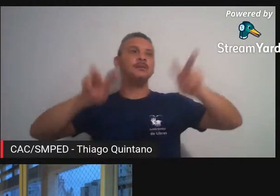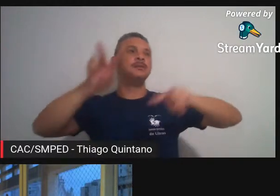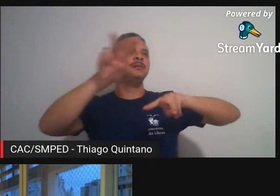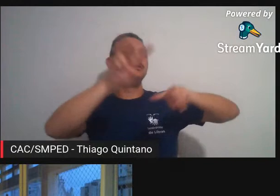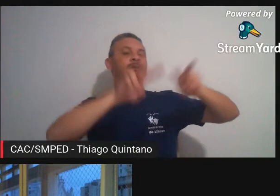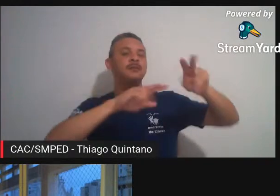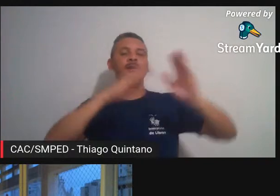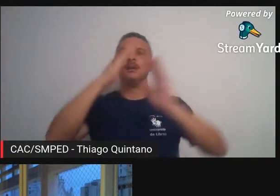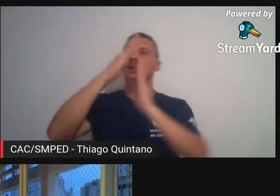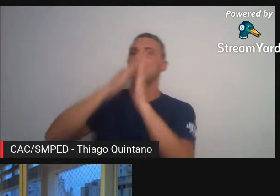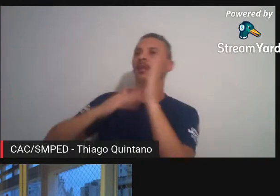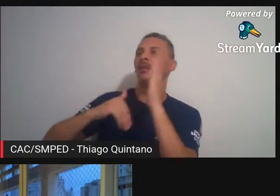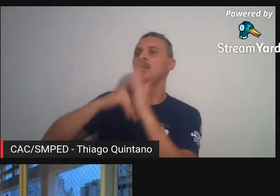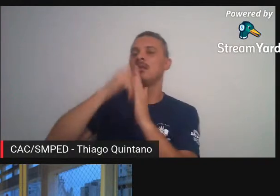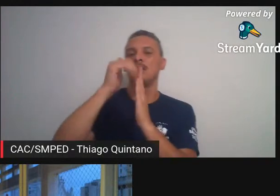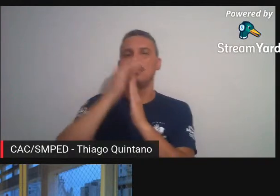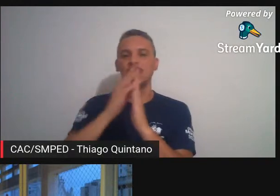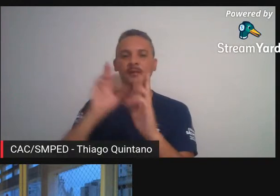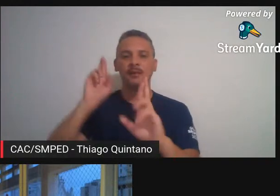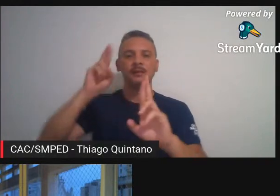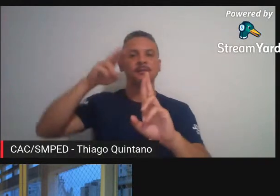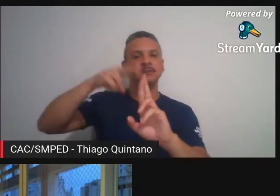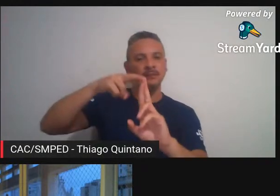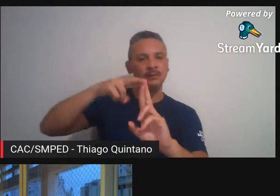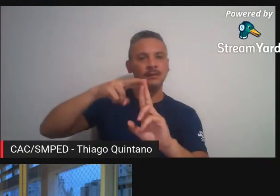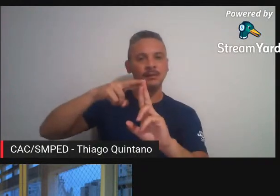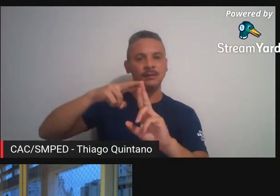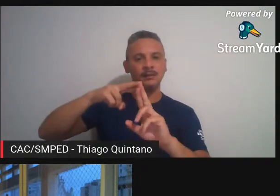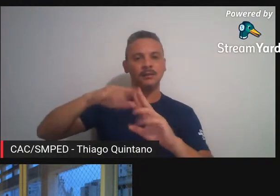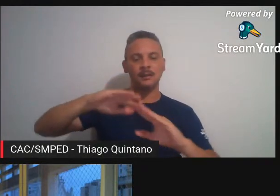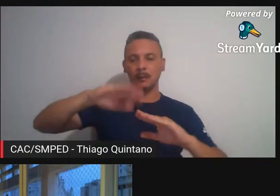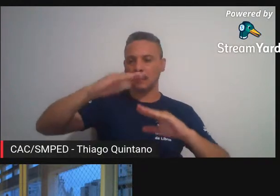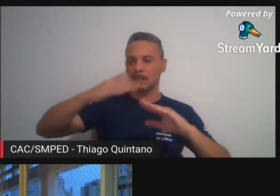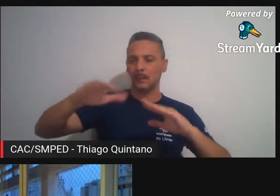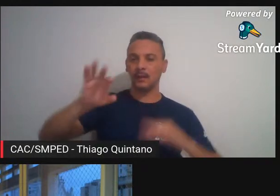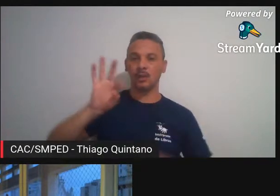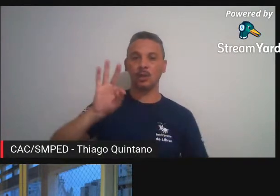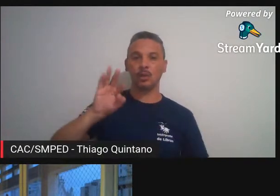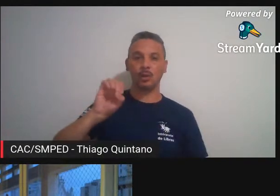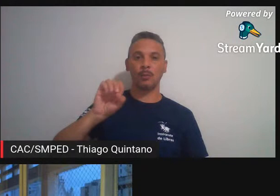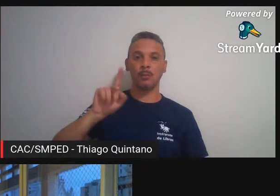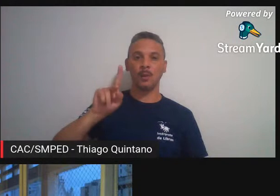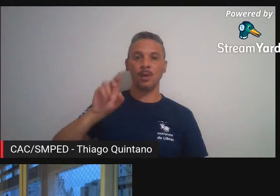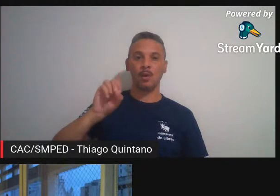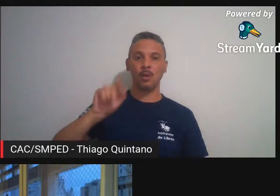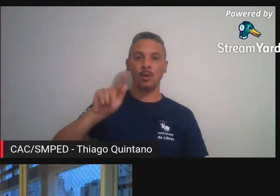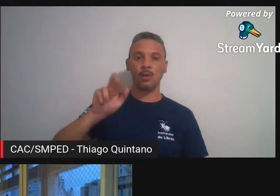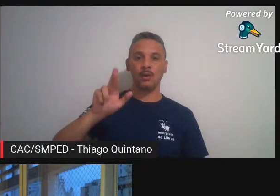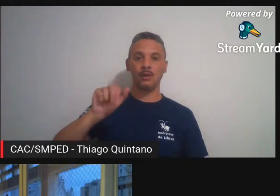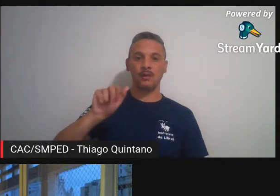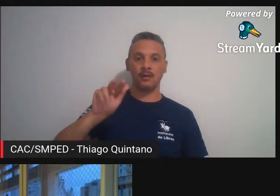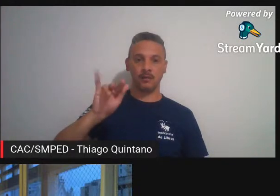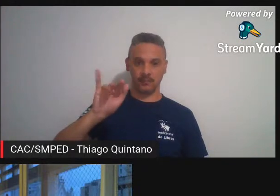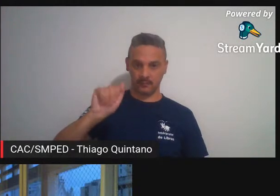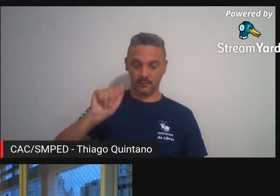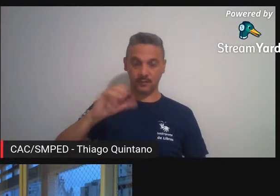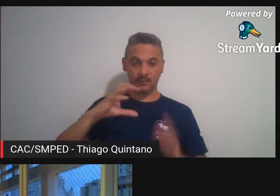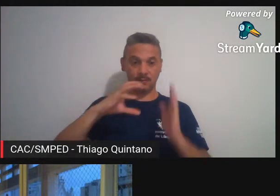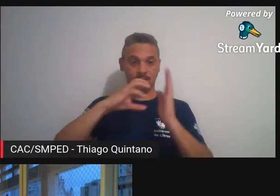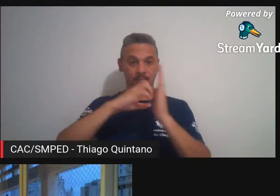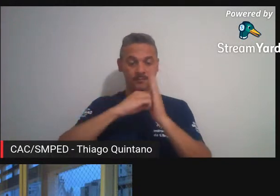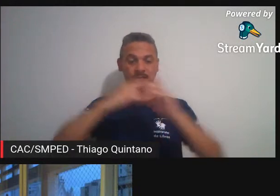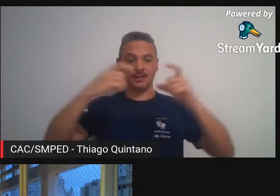pintura à representação da toponime da topografia o registro do